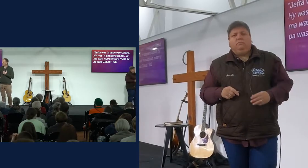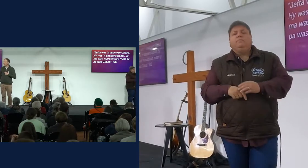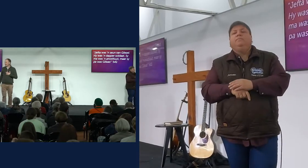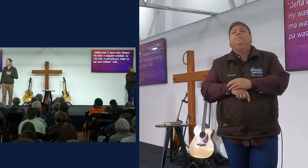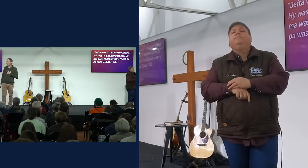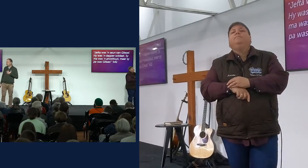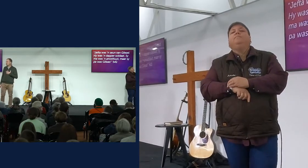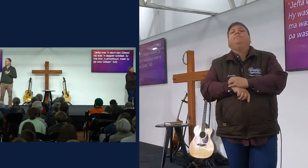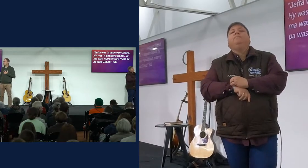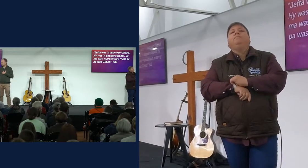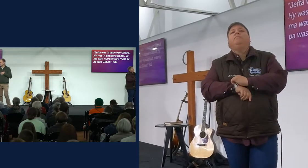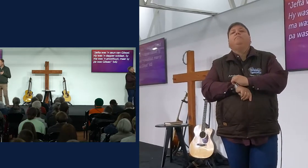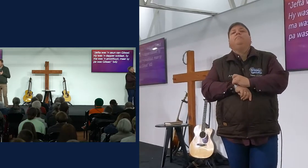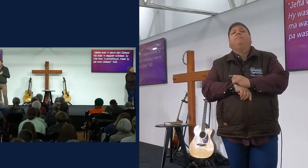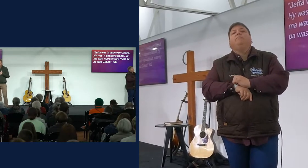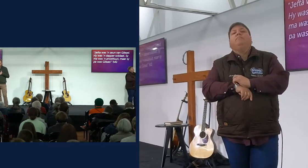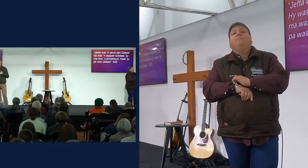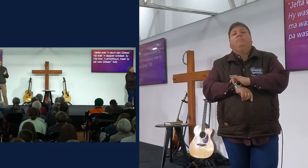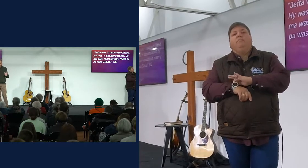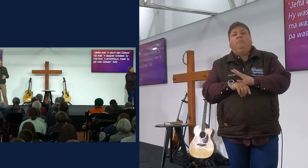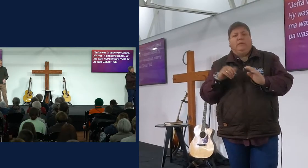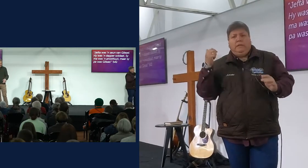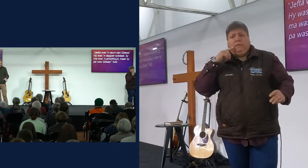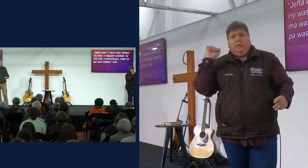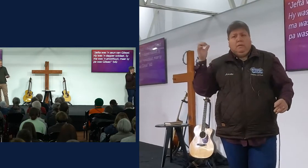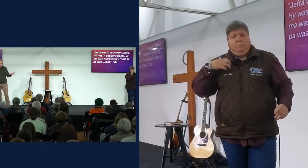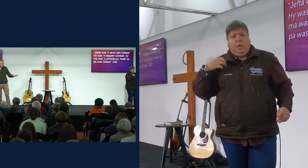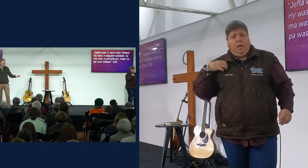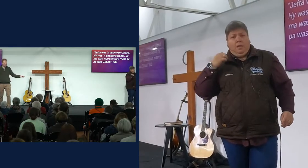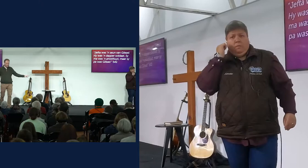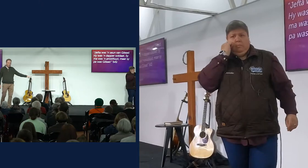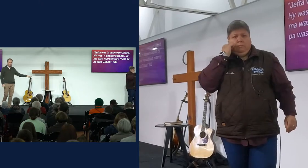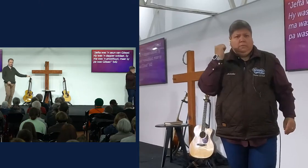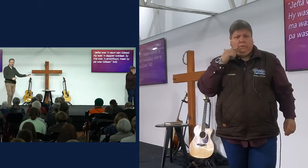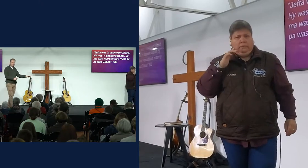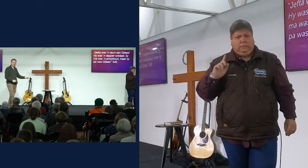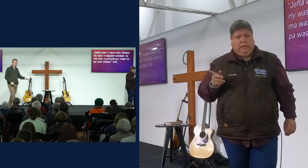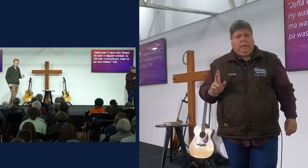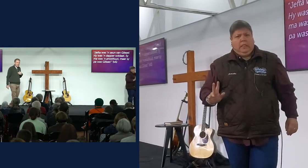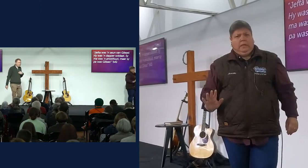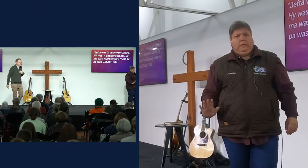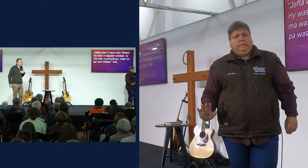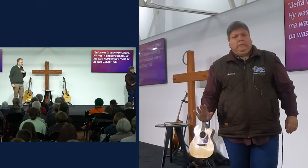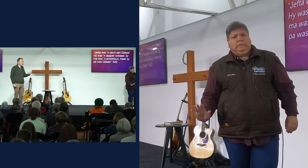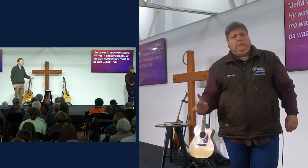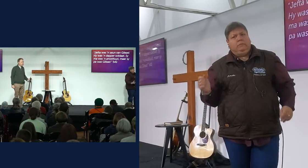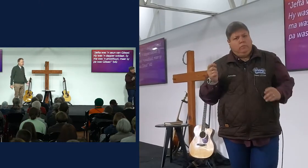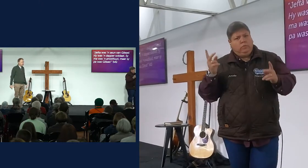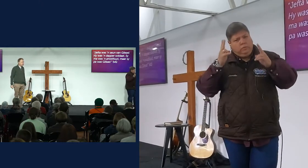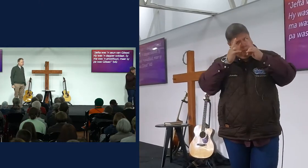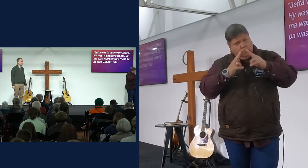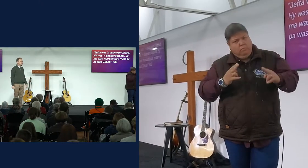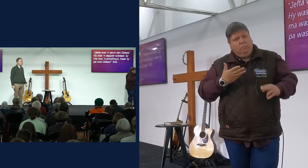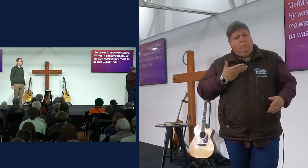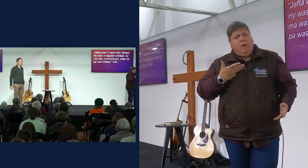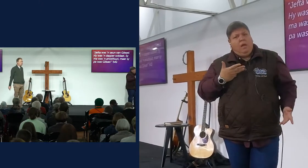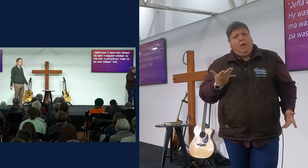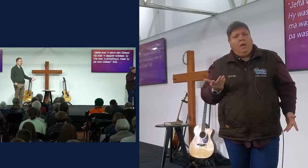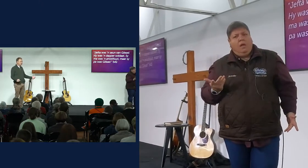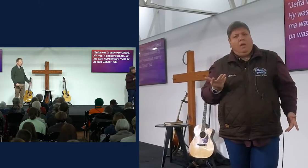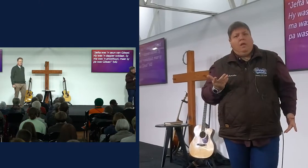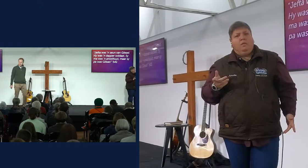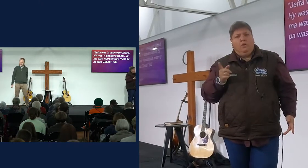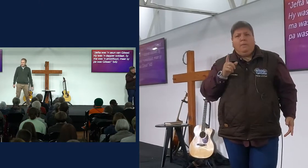ek weet nie, ek zou graag wel gehad het, my ma, hoe daarom nou, weet, getrouw is in my pa, en ek dink, dit zou probleem geweest, niemand staan